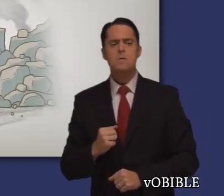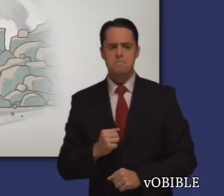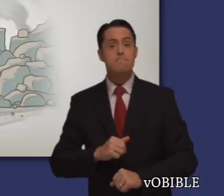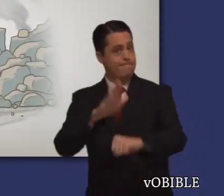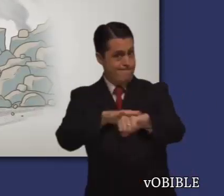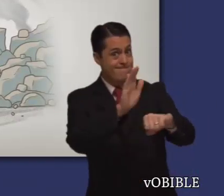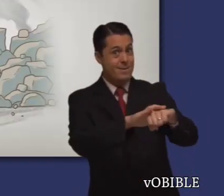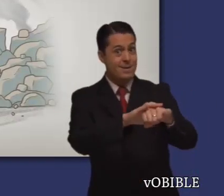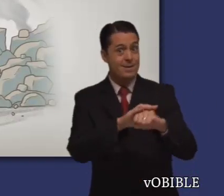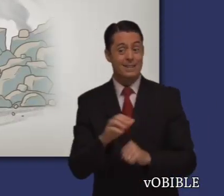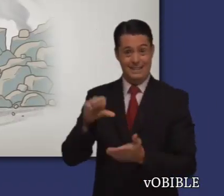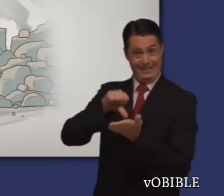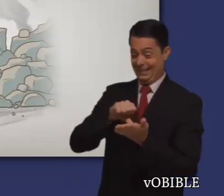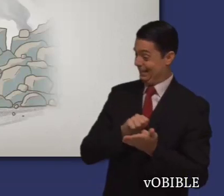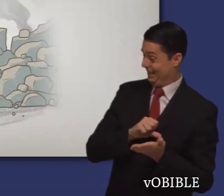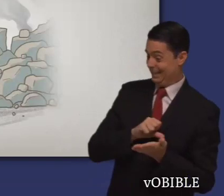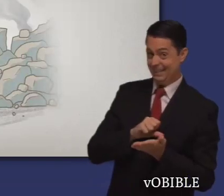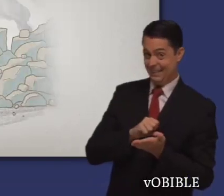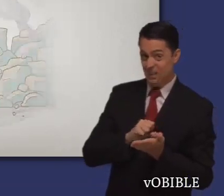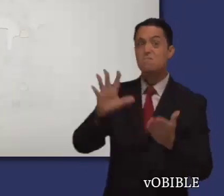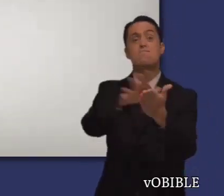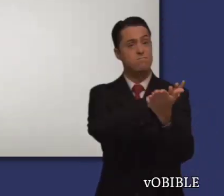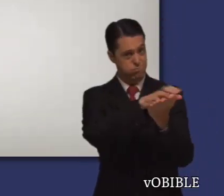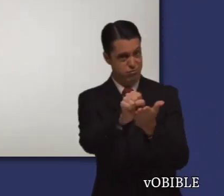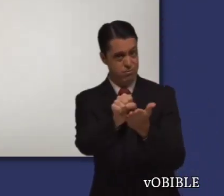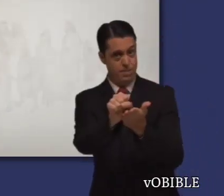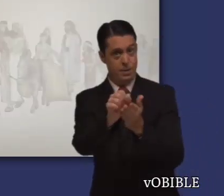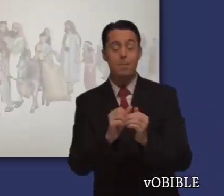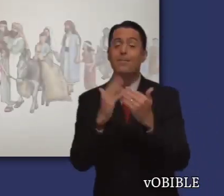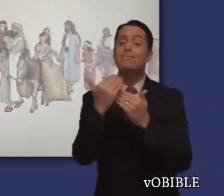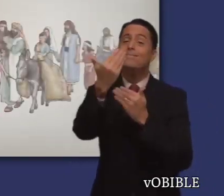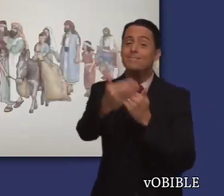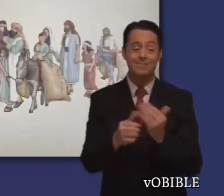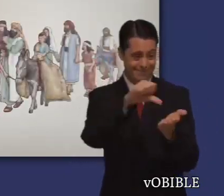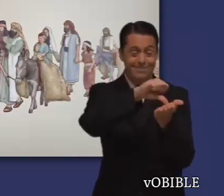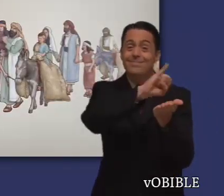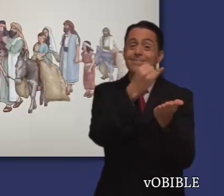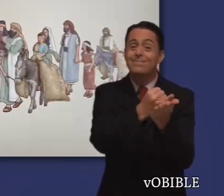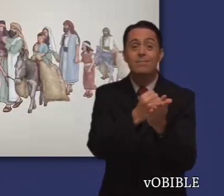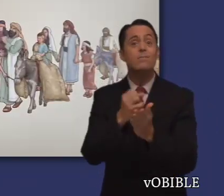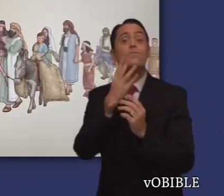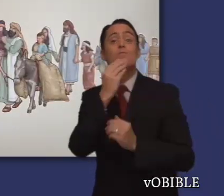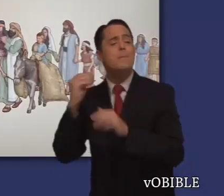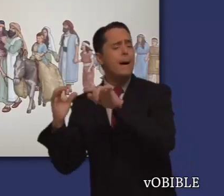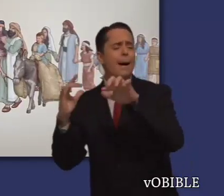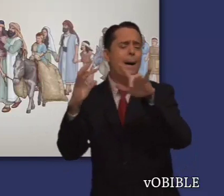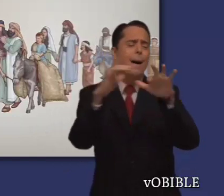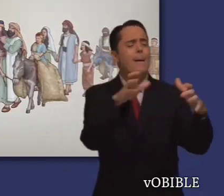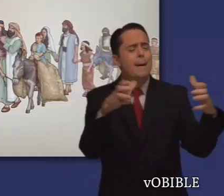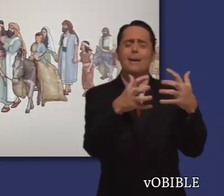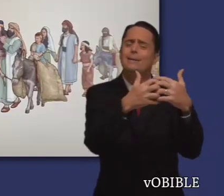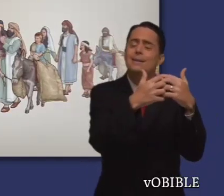que Samaria sería un montón de ruinas. Y de la promesa divina de que su pueblo regresaría a Jerusalén